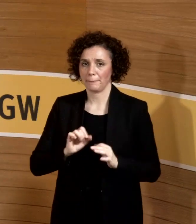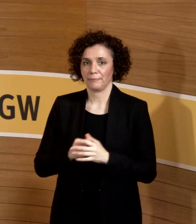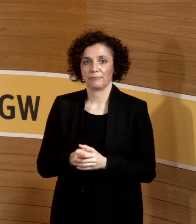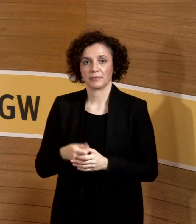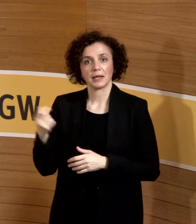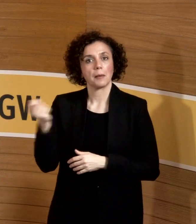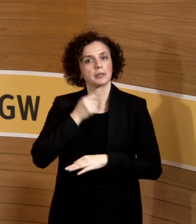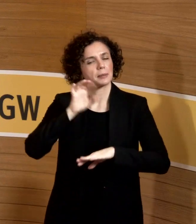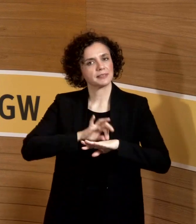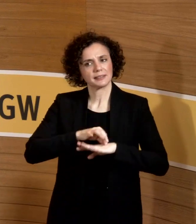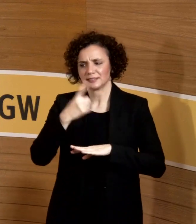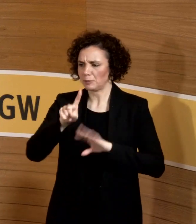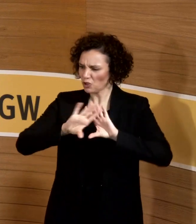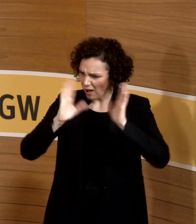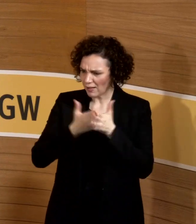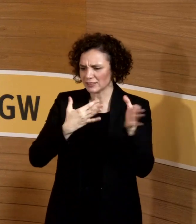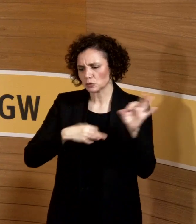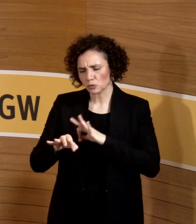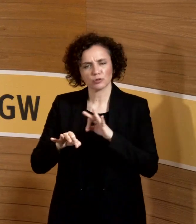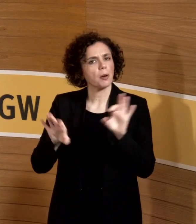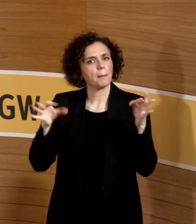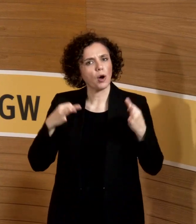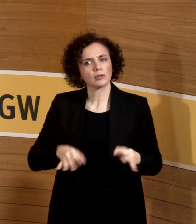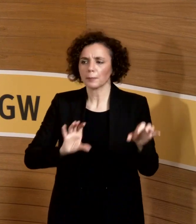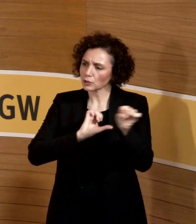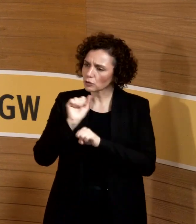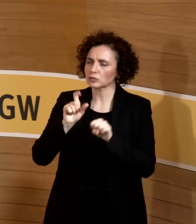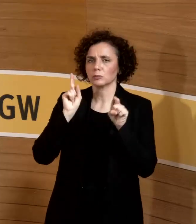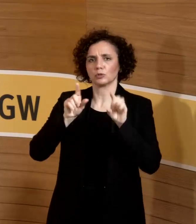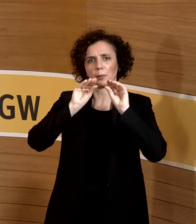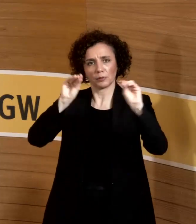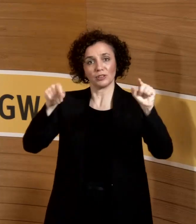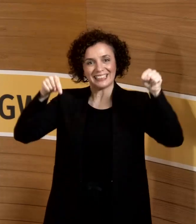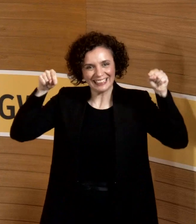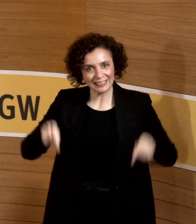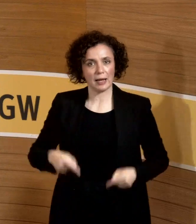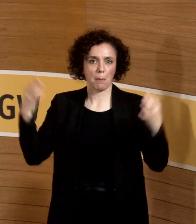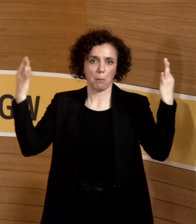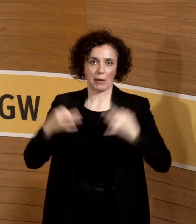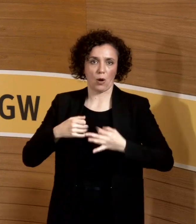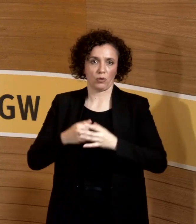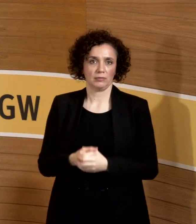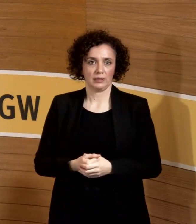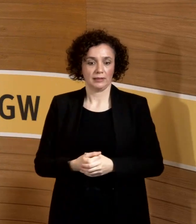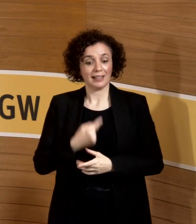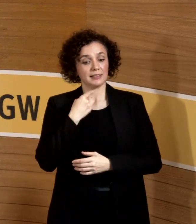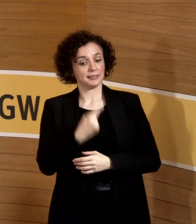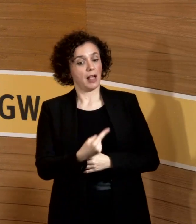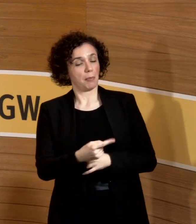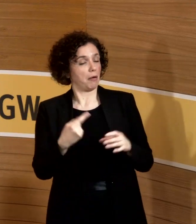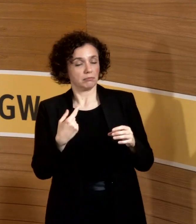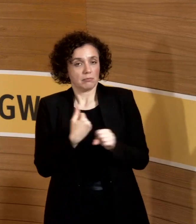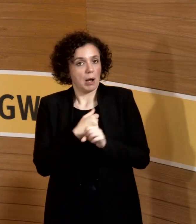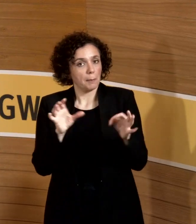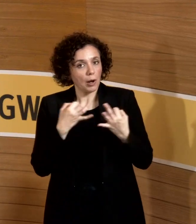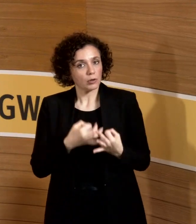die, die das alles durchführen sollten, aber die zumindest mal sagen können, also Leute, wir brauchen hier sowas. Die sollen das nicht alles selber machen. Aber sie wären